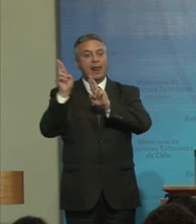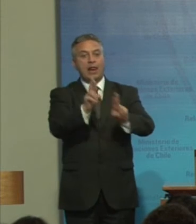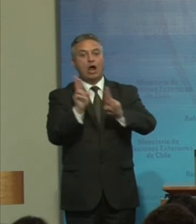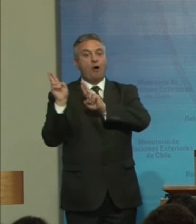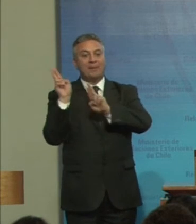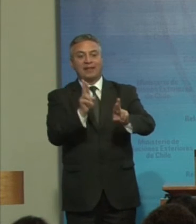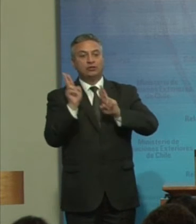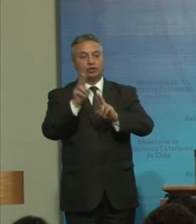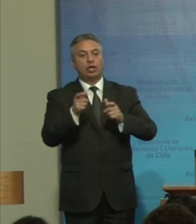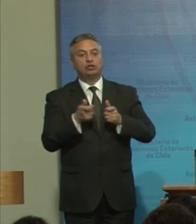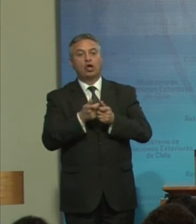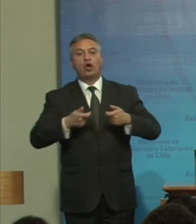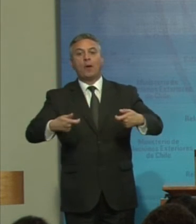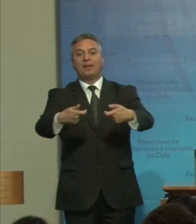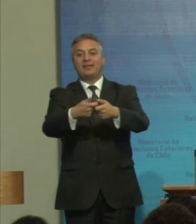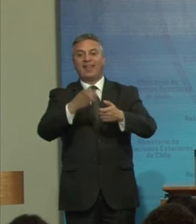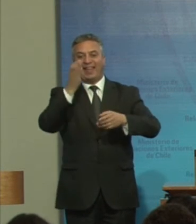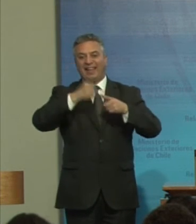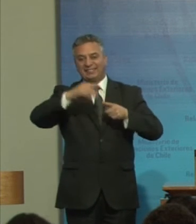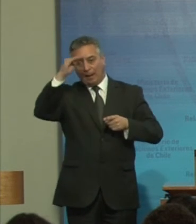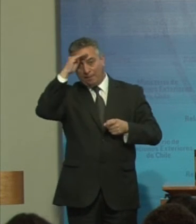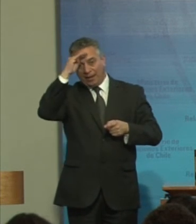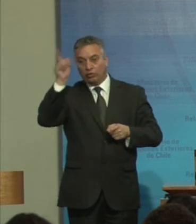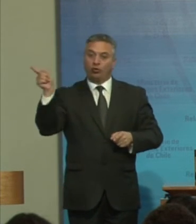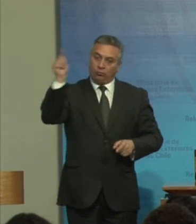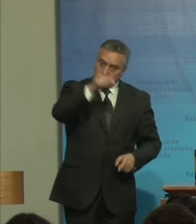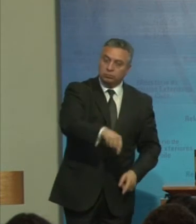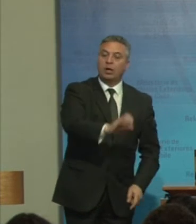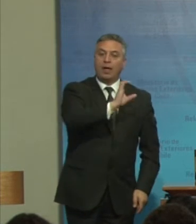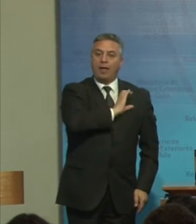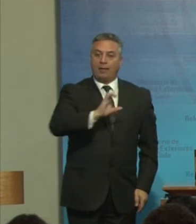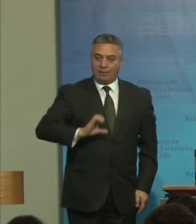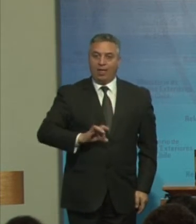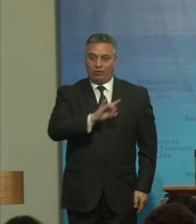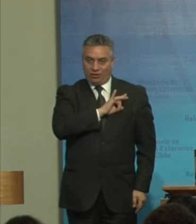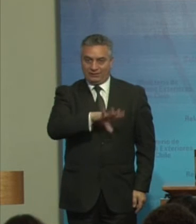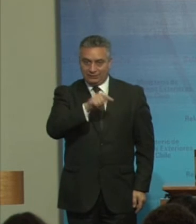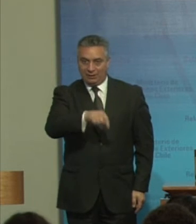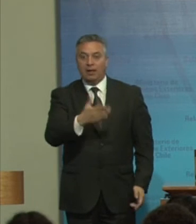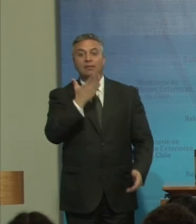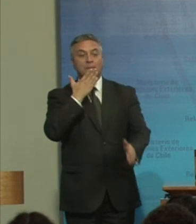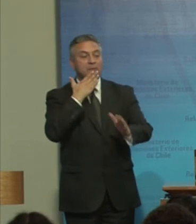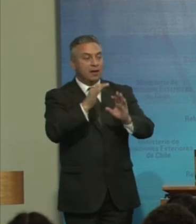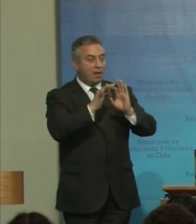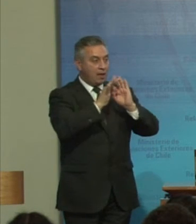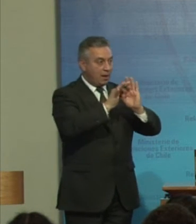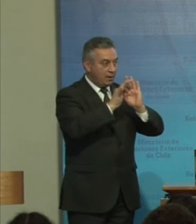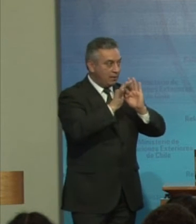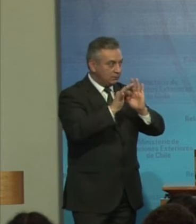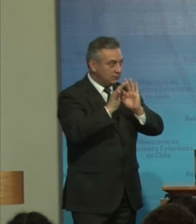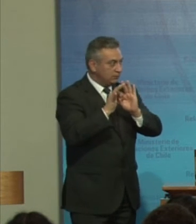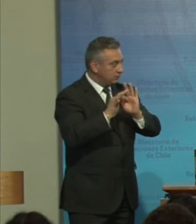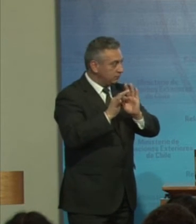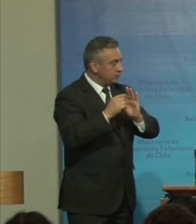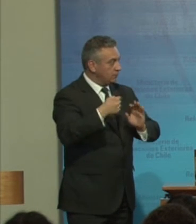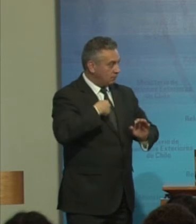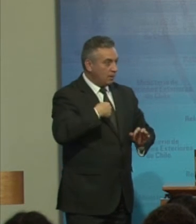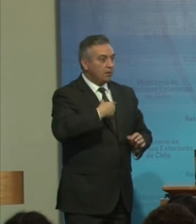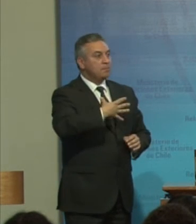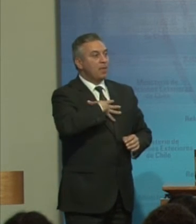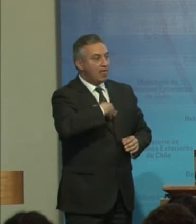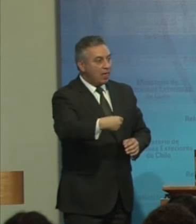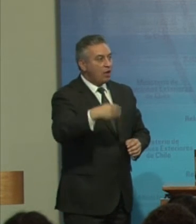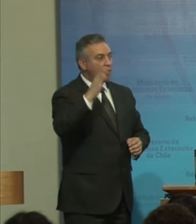comité De expertos De Naciones Unidas Al estado De Chile También Agradecer A mi hijo